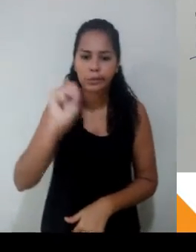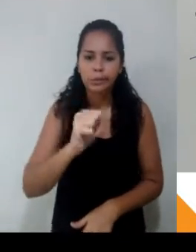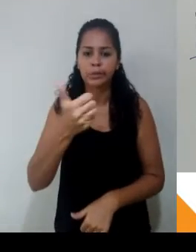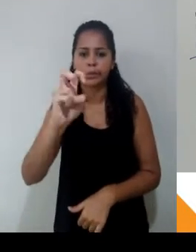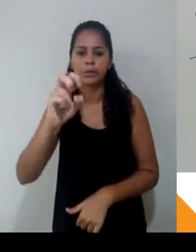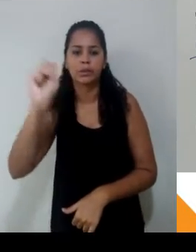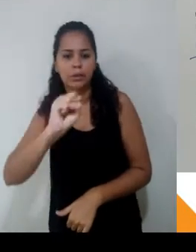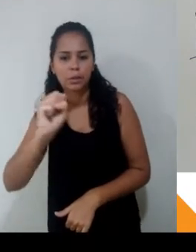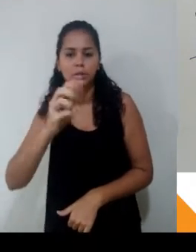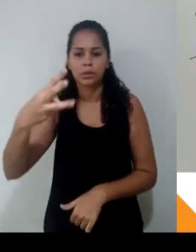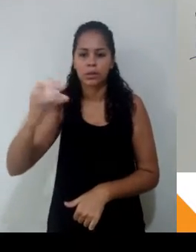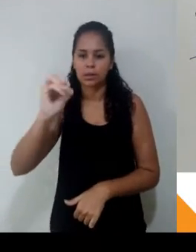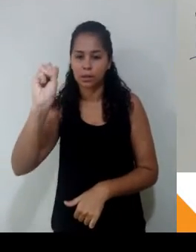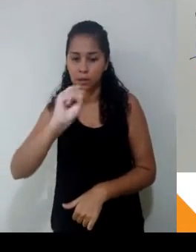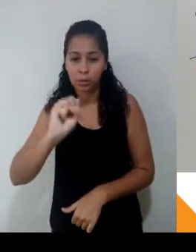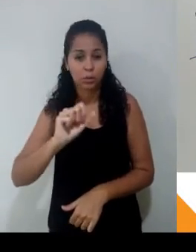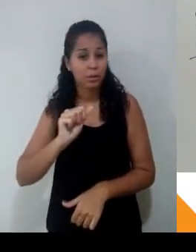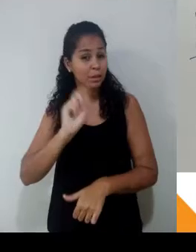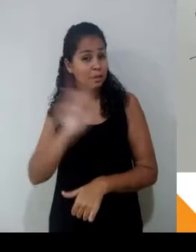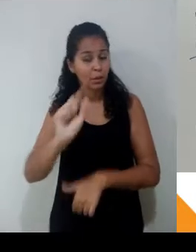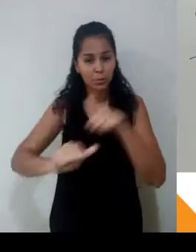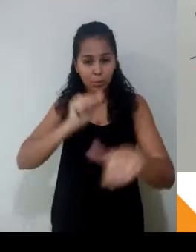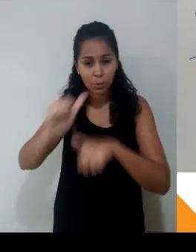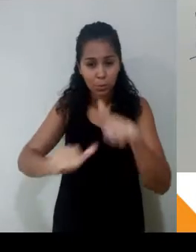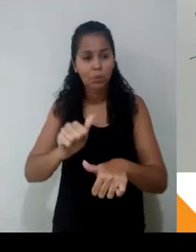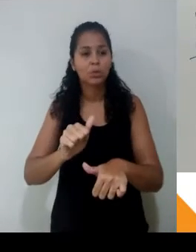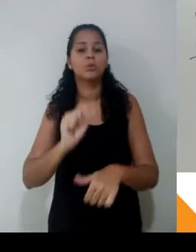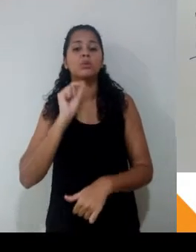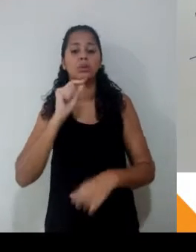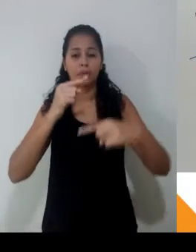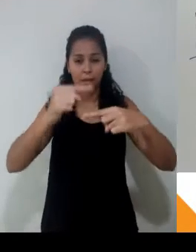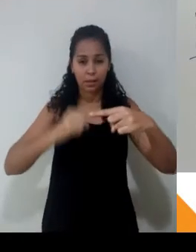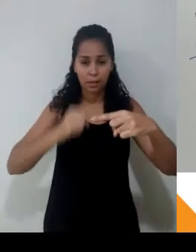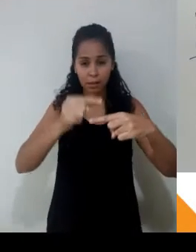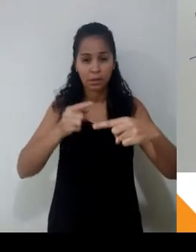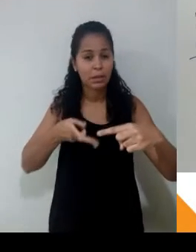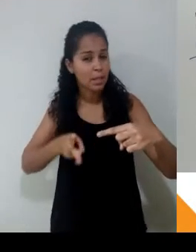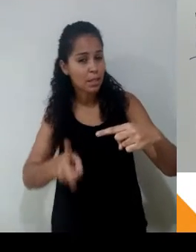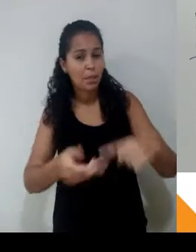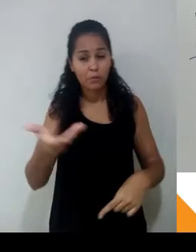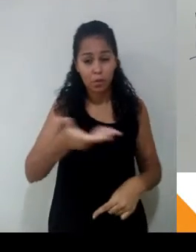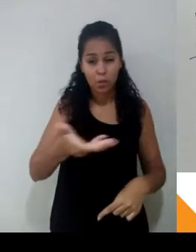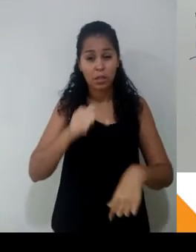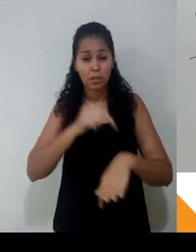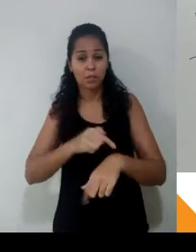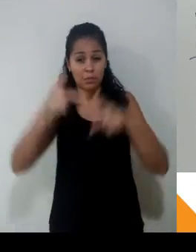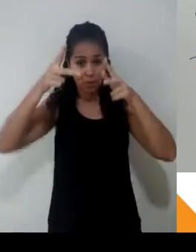a mesma. Maravilha? Então, eu posso escrever isso como razão equivalente a um valor ou ainda escrever que uma